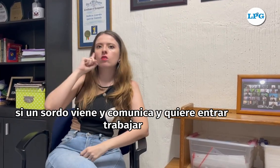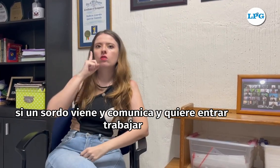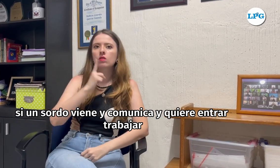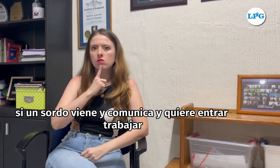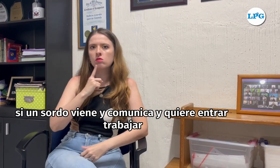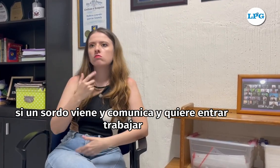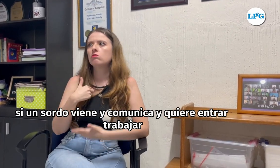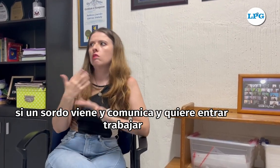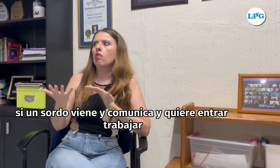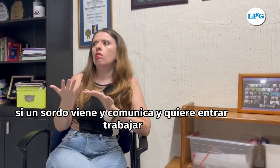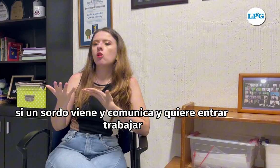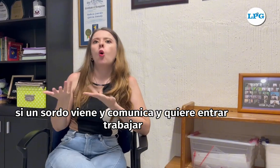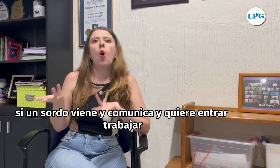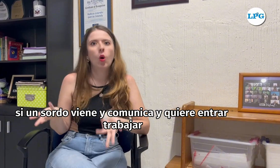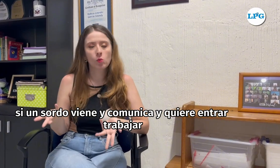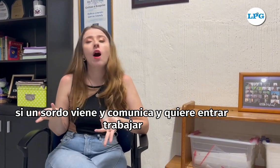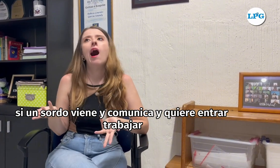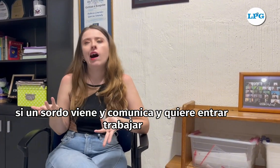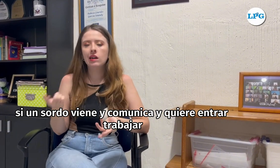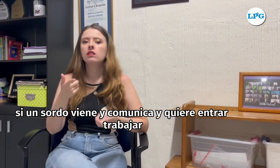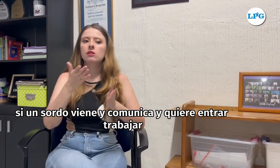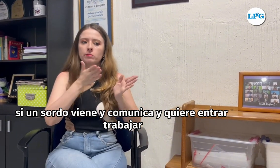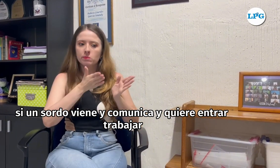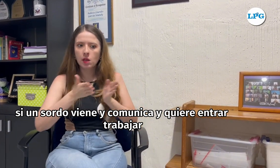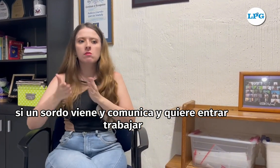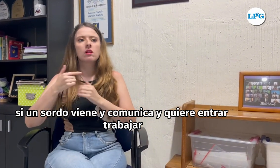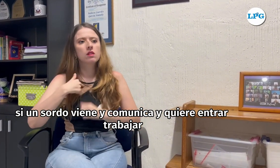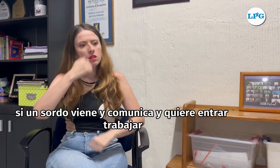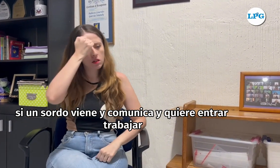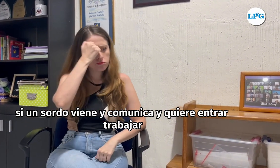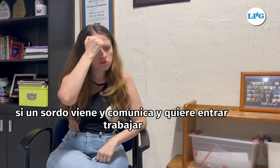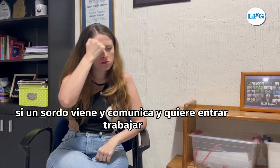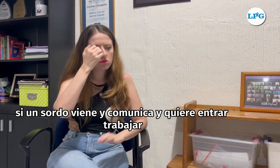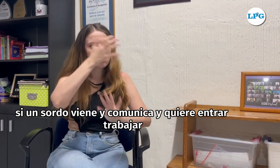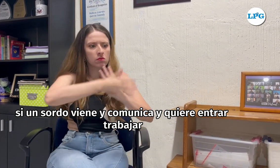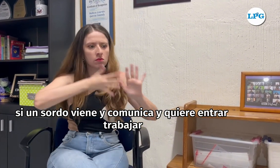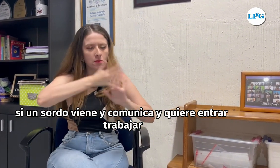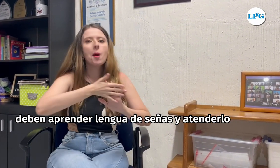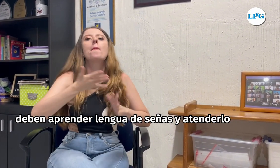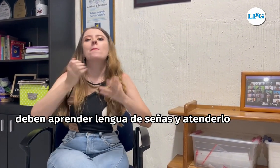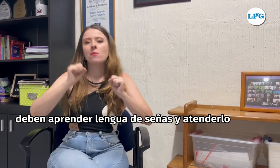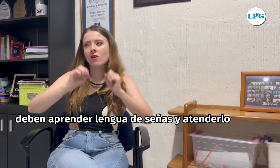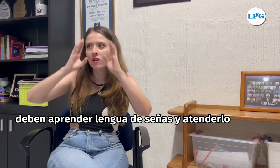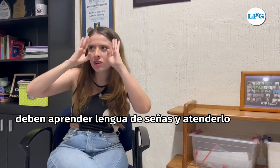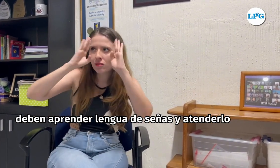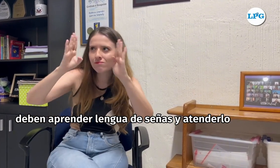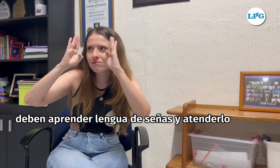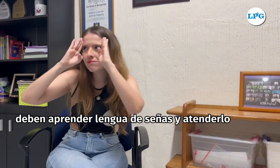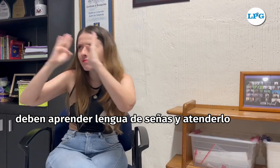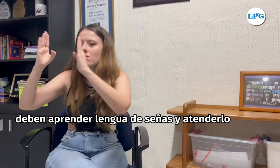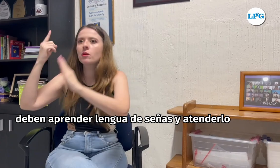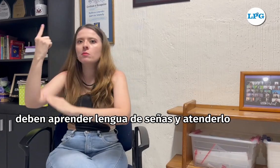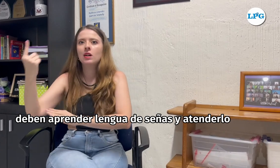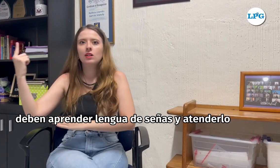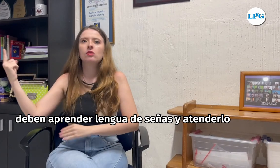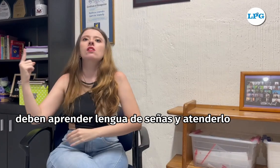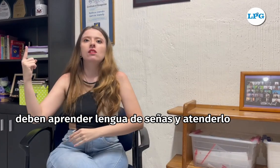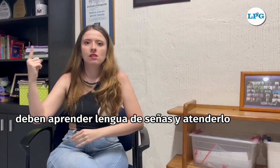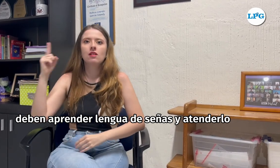Si un sordo viene y comunica y quiere entrar, trabajar, quieren aprender, leen los señas y atenderlos.